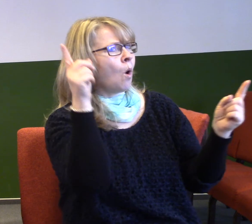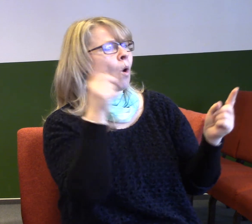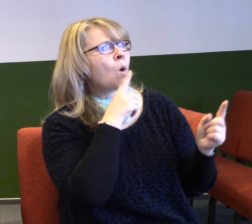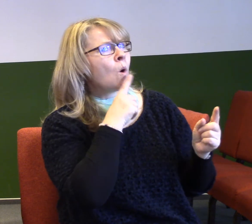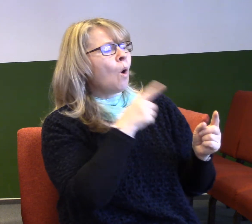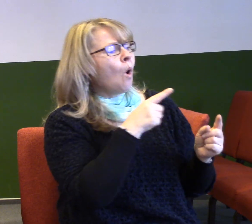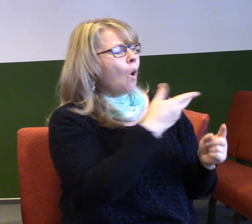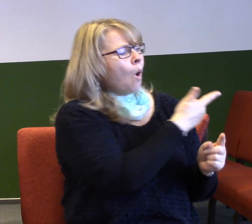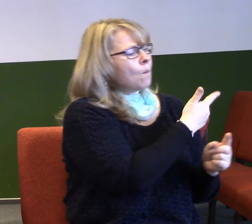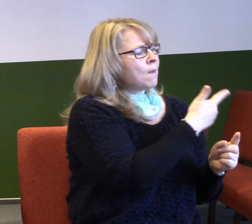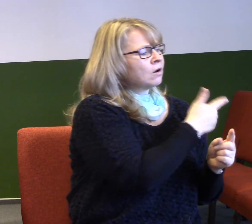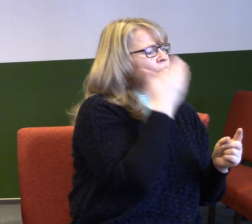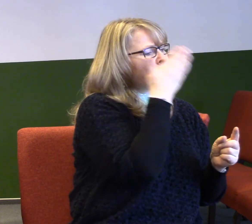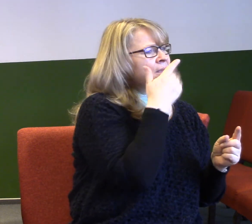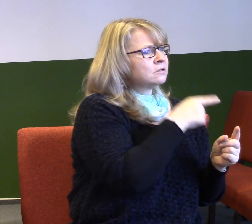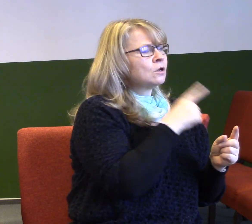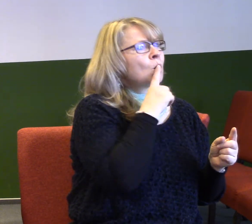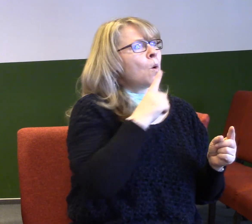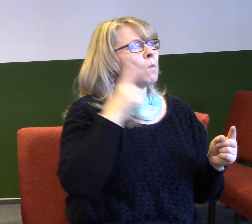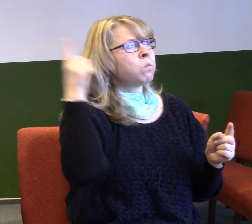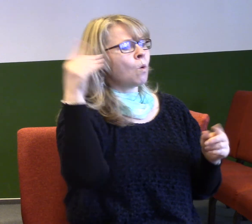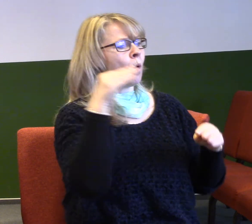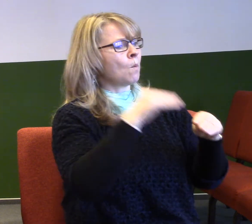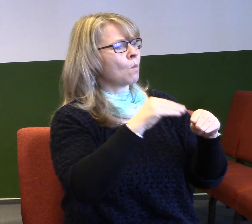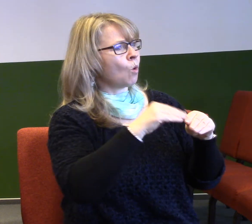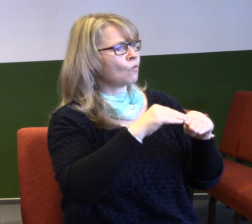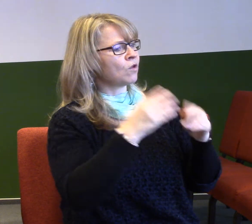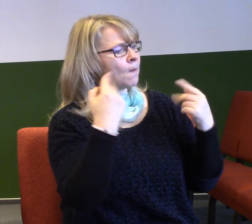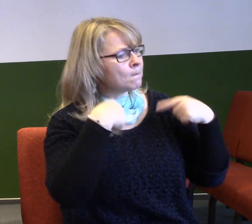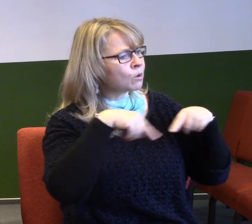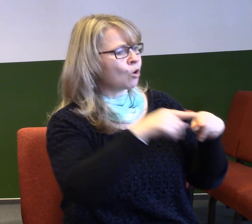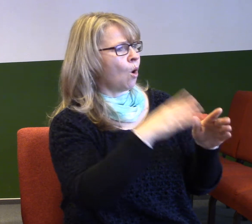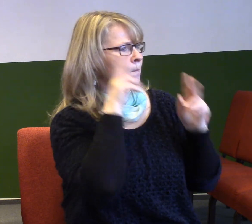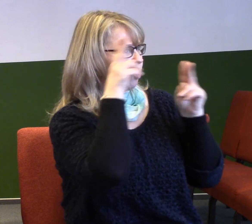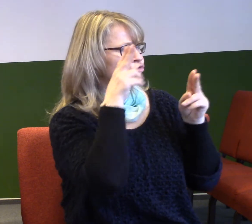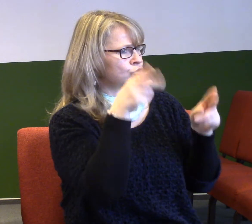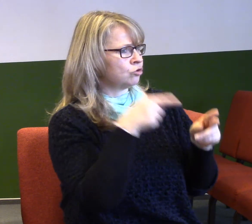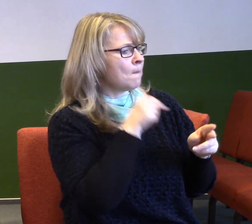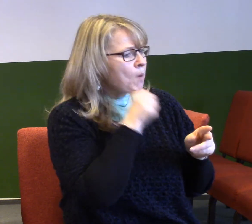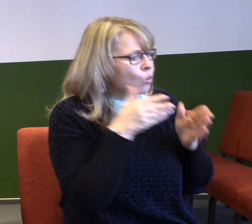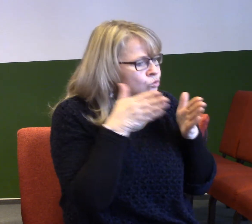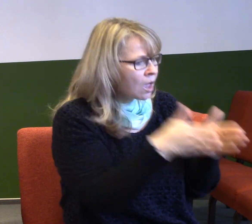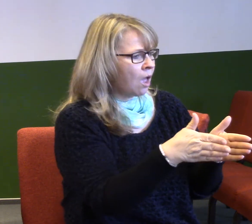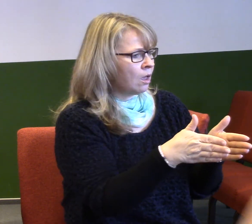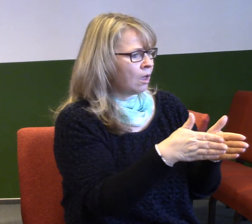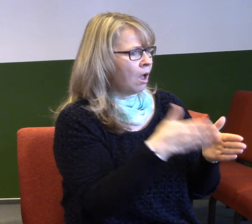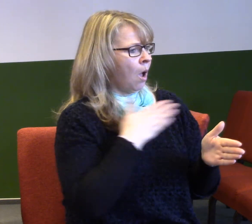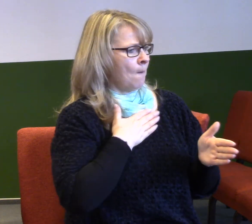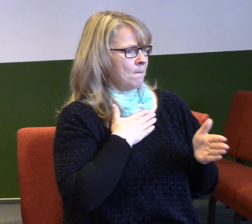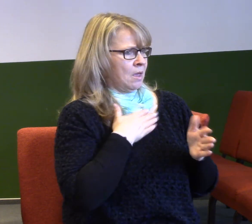Jako kdyby chtěli říct, no my taky máme tady své místo. Áron byl velmi důležitou postavou z jeho rodu, potom pocházeli ti nejdůležitější